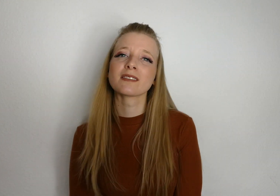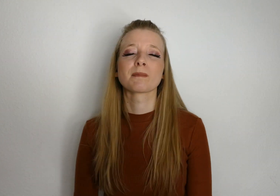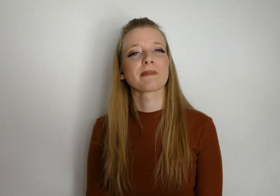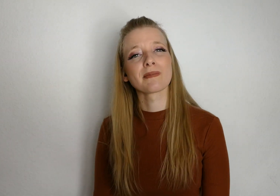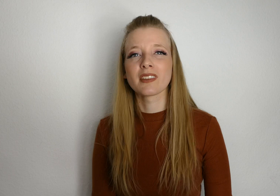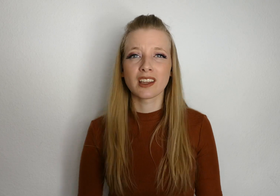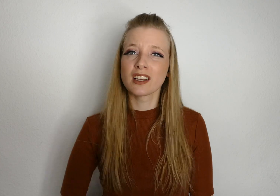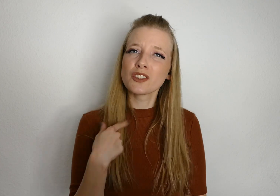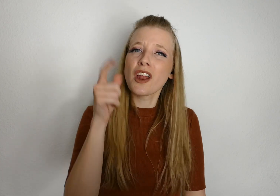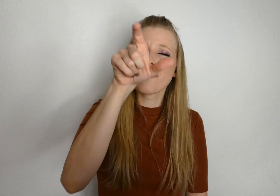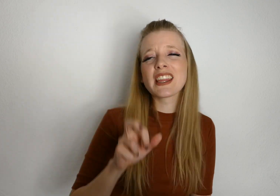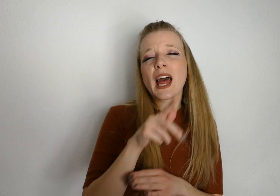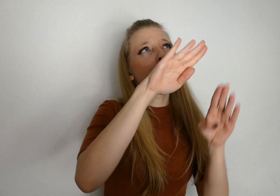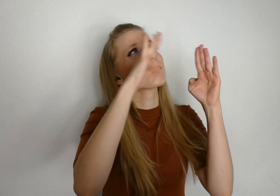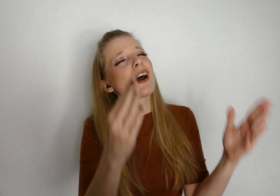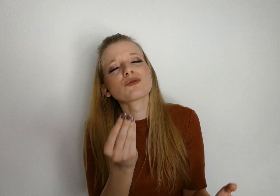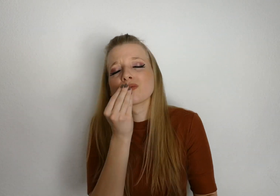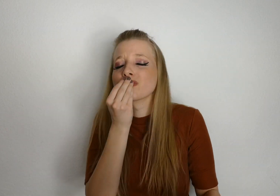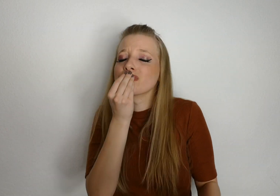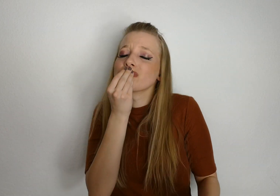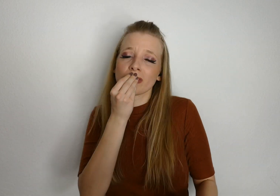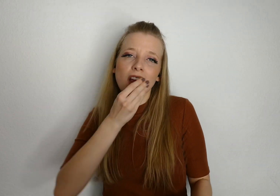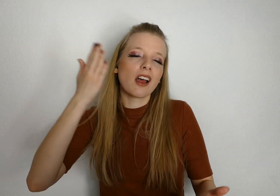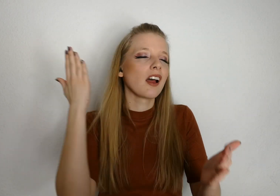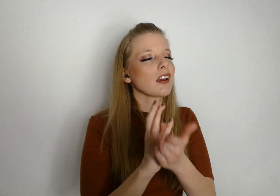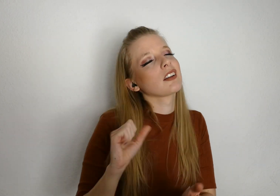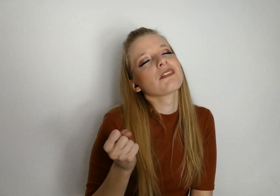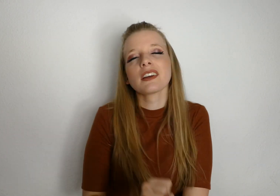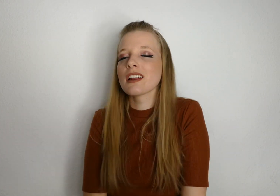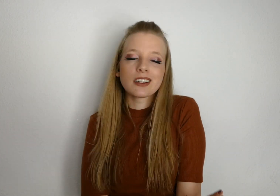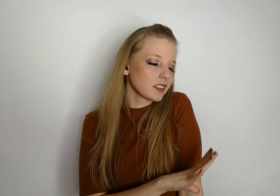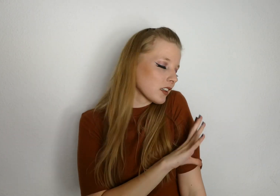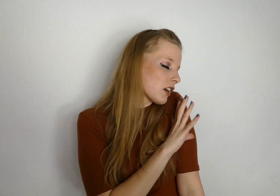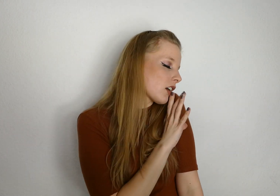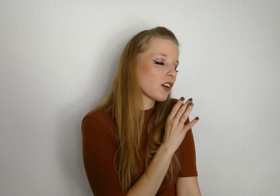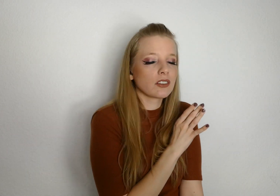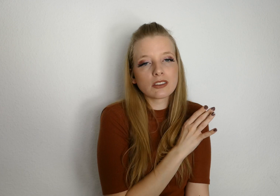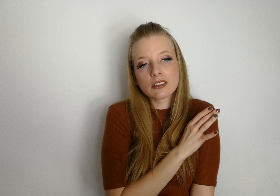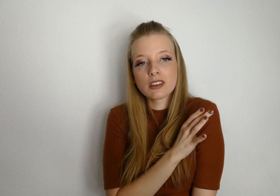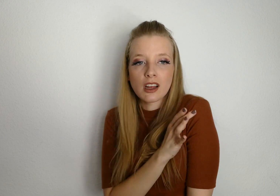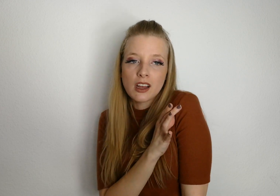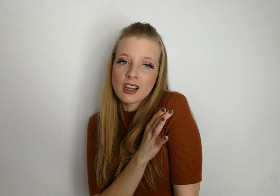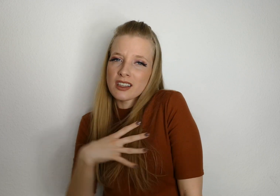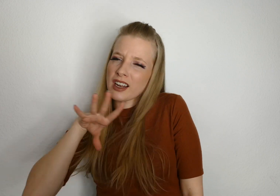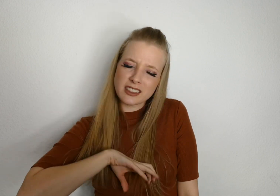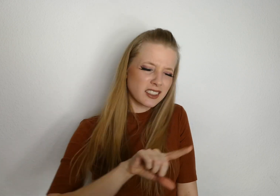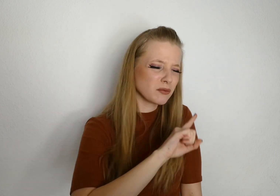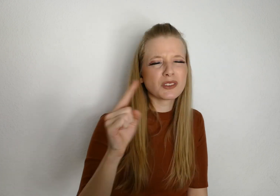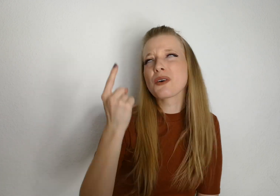Dann kiss ich dich im Treppenhaus Endlich wieder Gänsehaut Ich halt es nicht bis oben